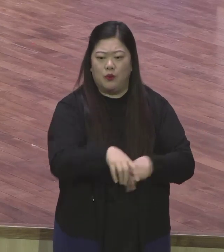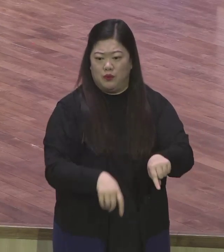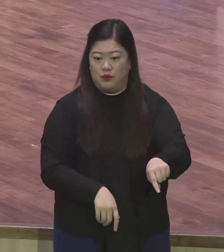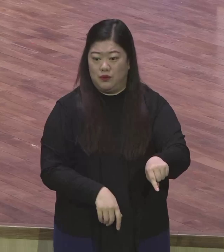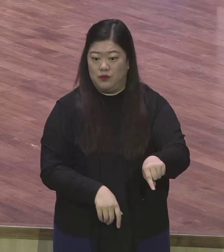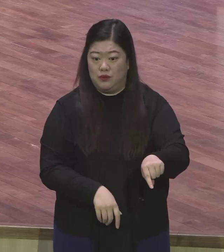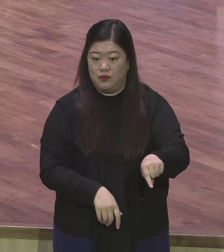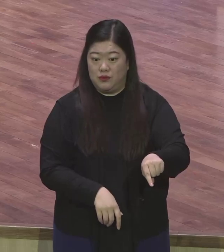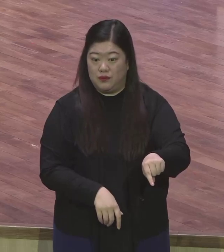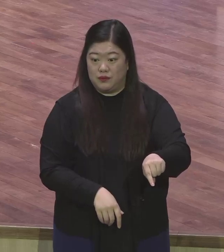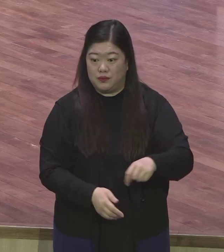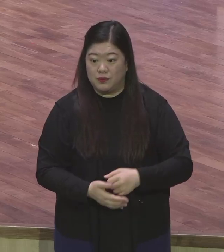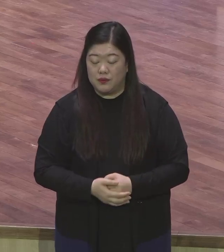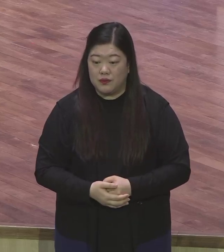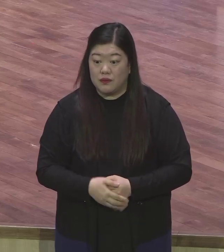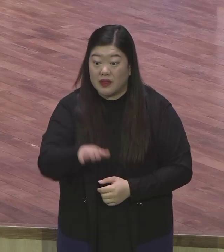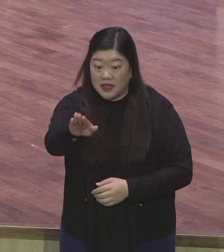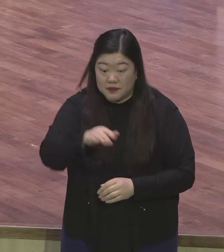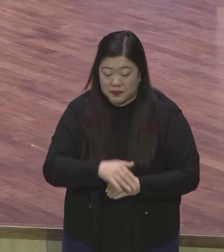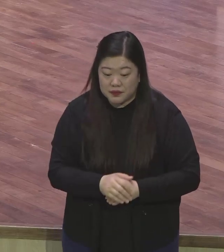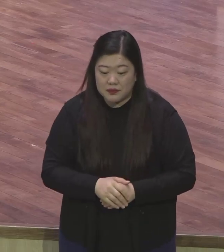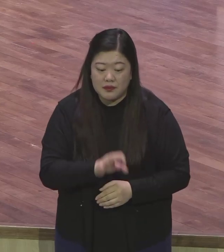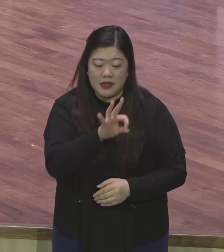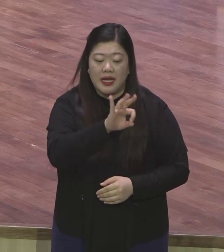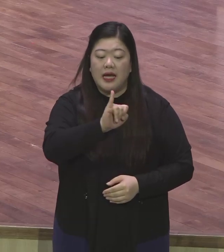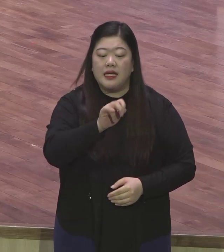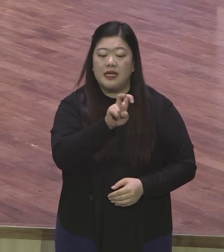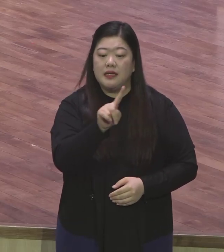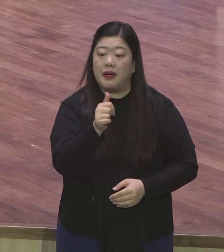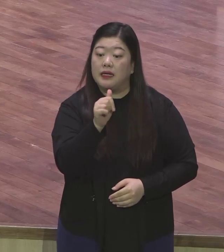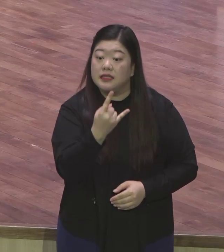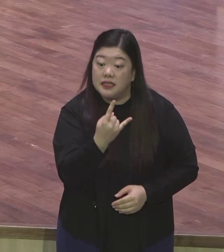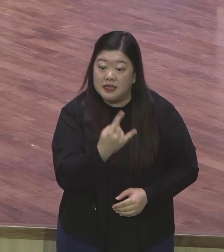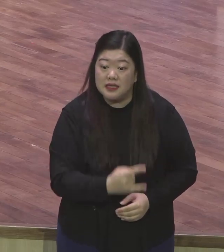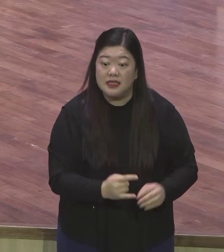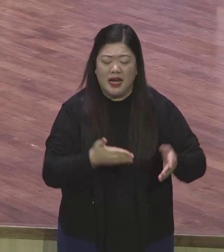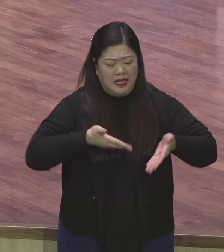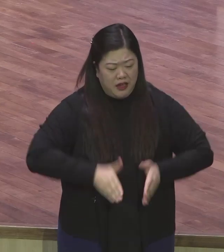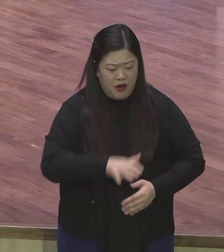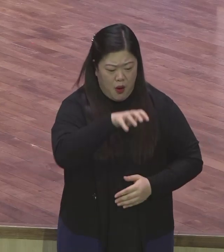어디서 태어났고 어디서 자랐고 왜 왔고 어디서 어디 어느 책이 어디 있어